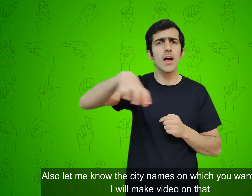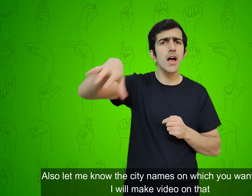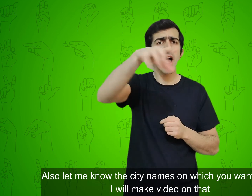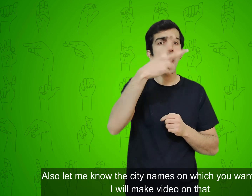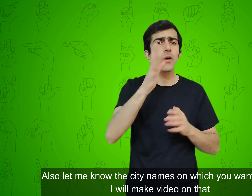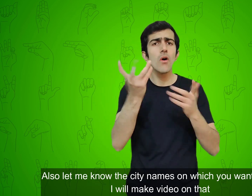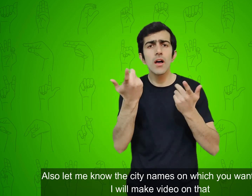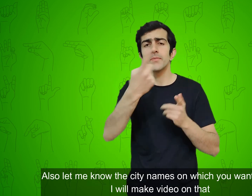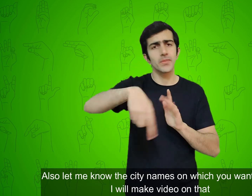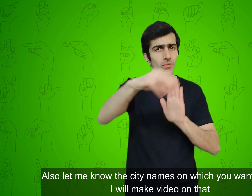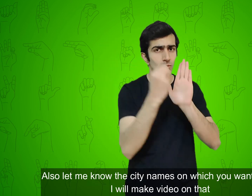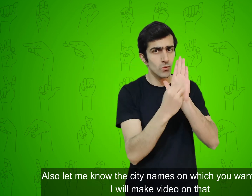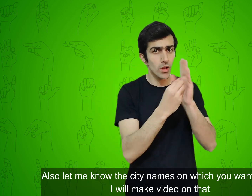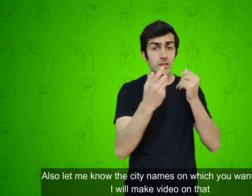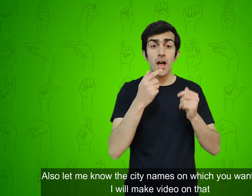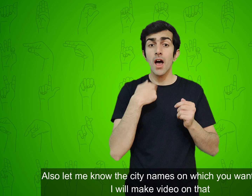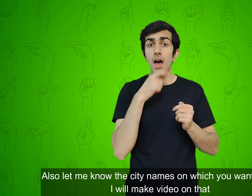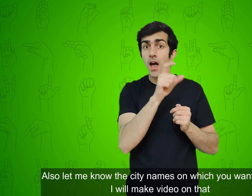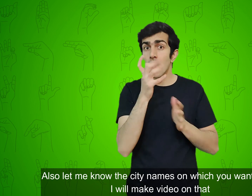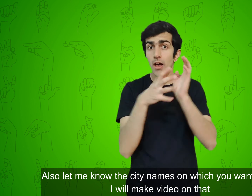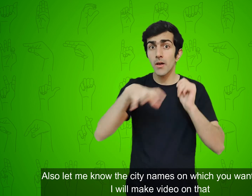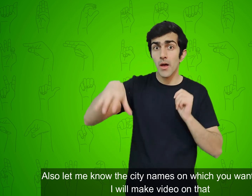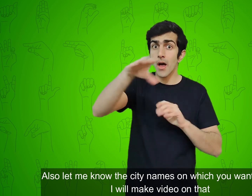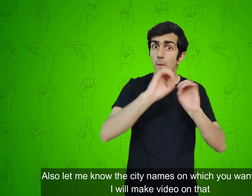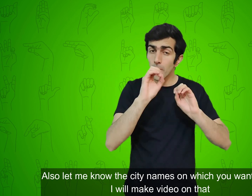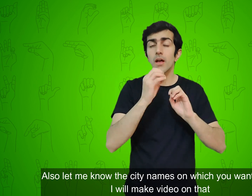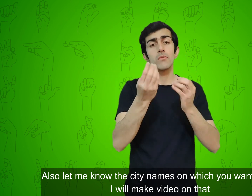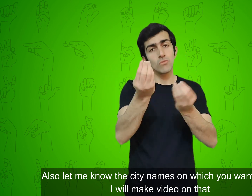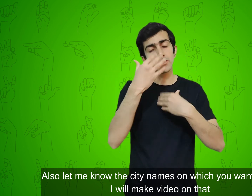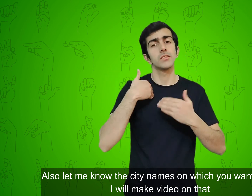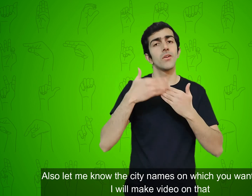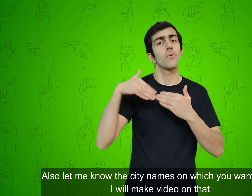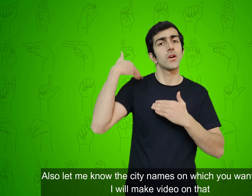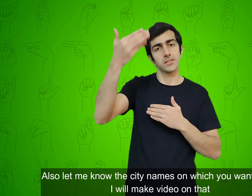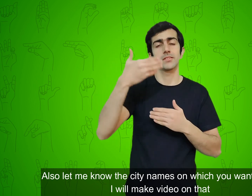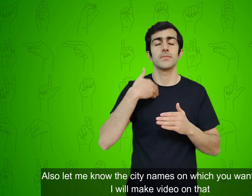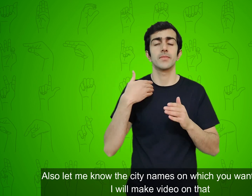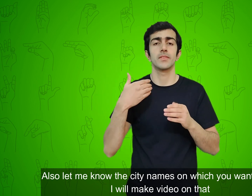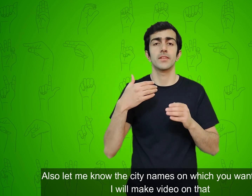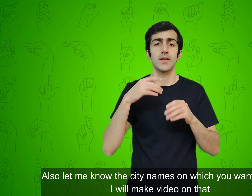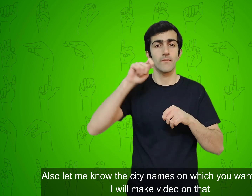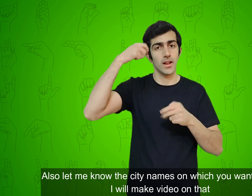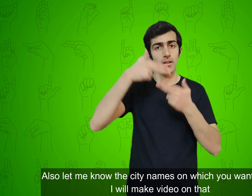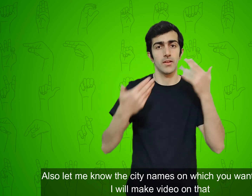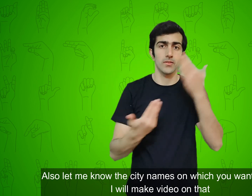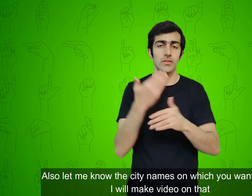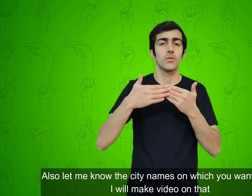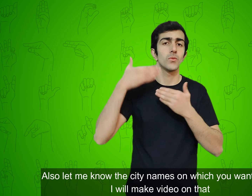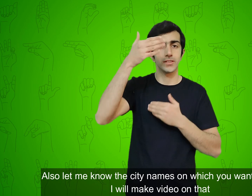के लिए आपको इस सिटी का नाम बताना चाते हैं या कोई सिटी के बारे में तो मुझे लाजमी बताएं मैं नेक्स्ट वीडियो बनाऊंगा